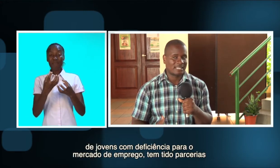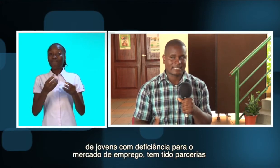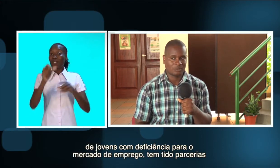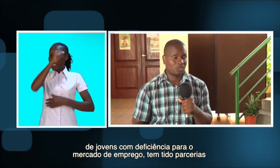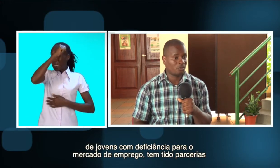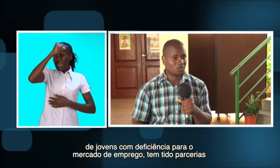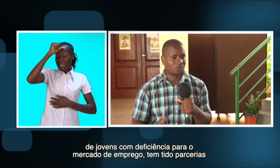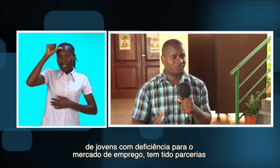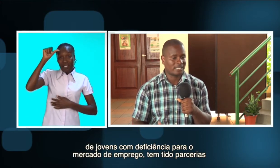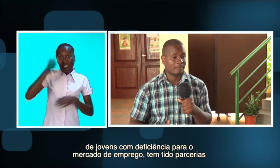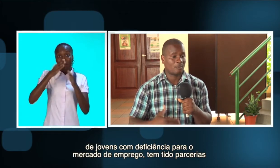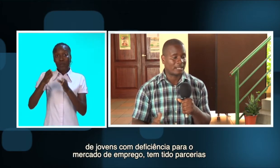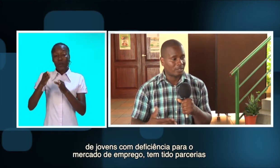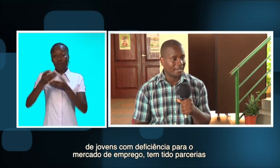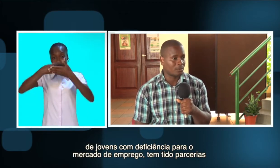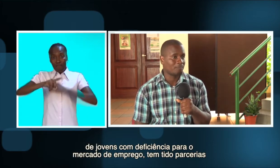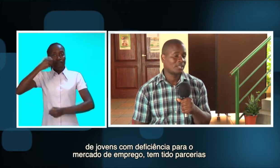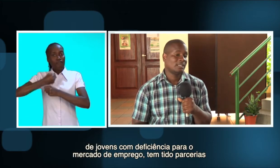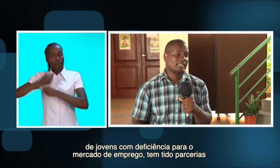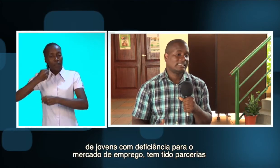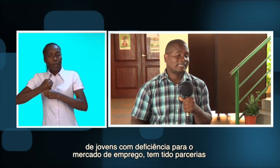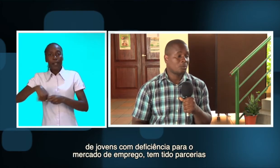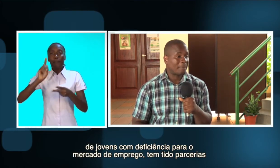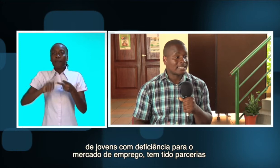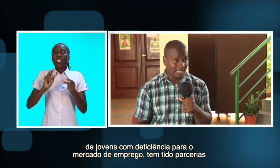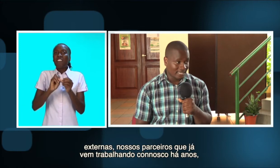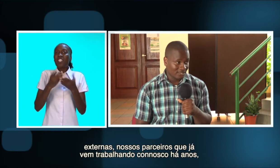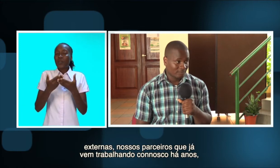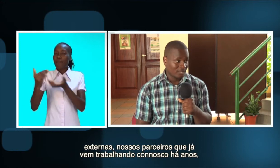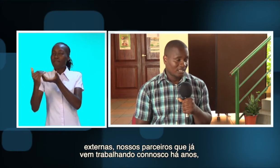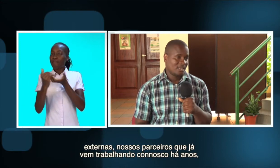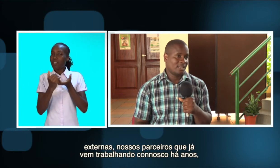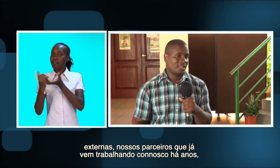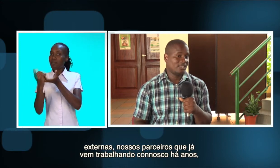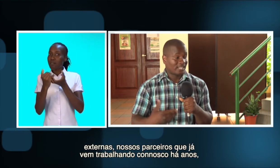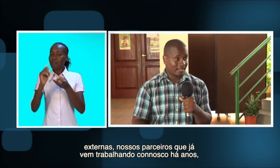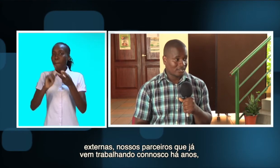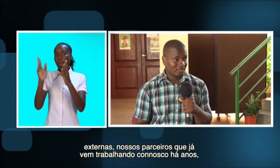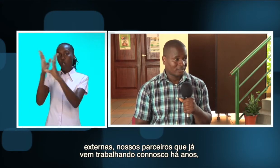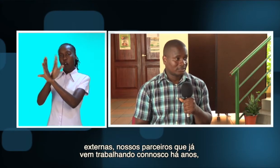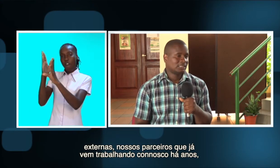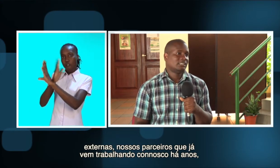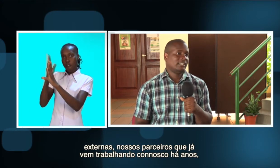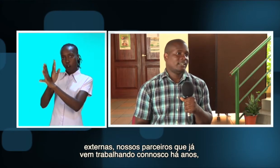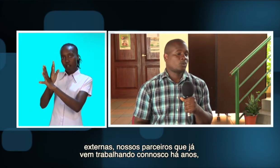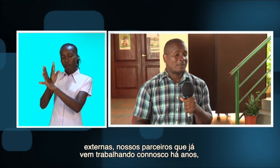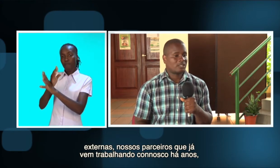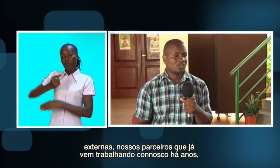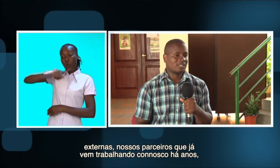de acesso de jovens com deficiência para o mercado de emprego, tem tido parcerias externas, nossos parceiros que já